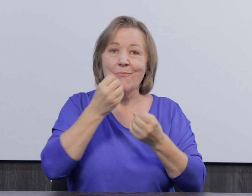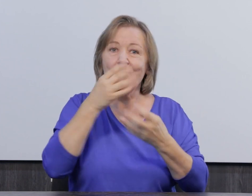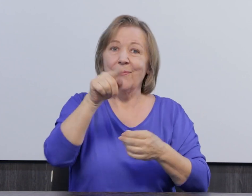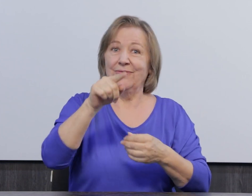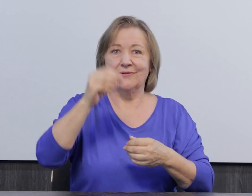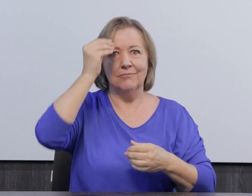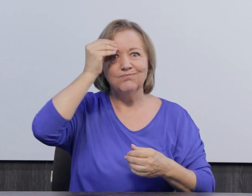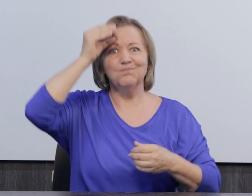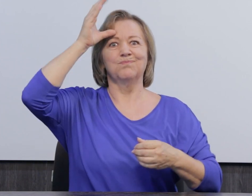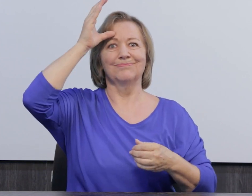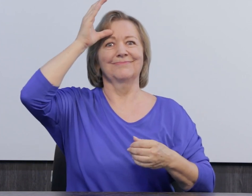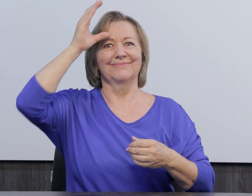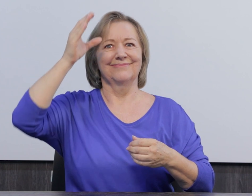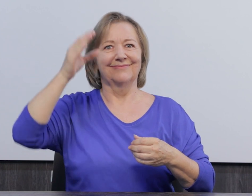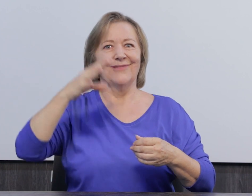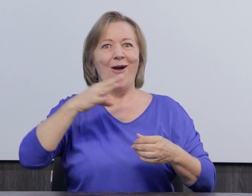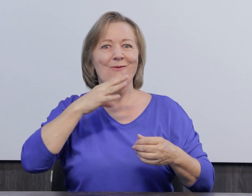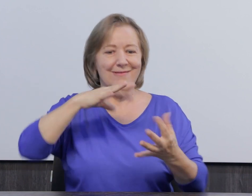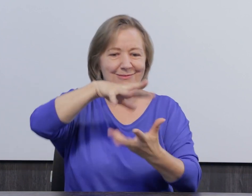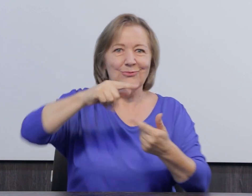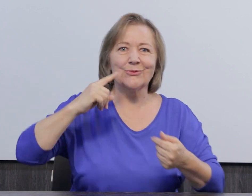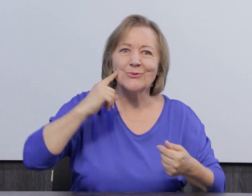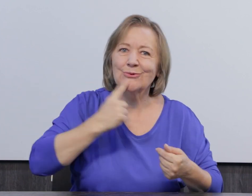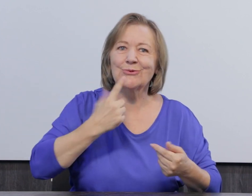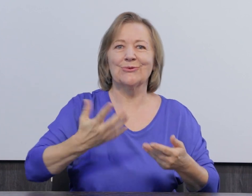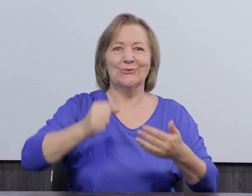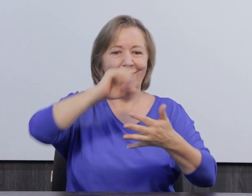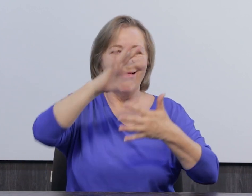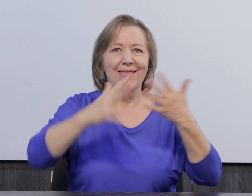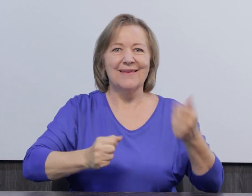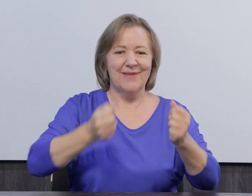nesses conhecimentos e conhecer um pouco mais do mundo surdo da língua de sinais.